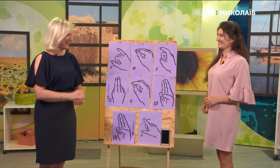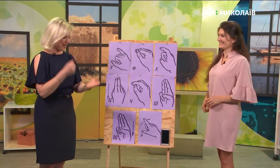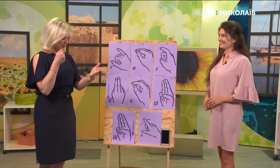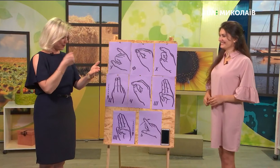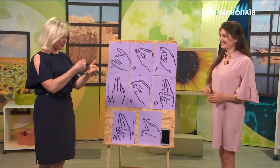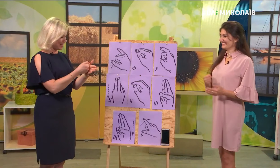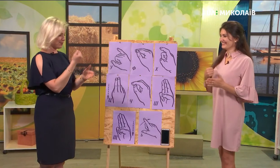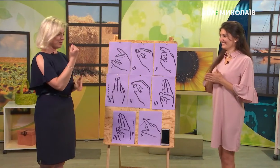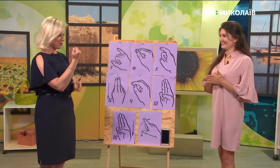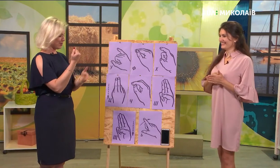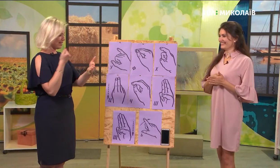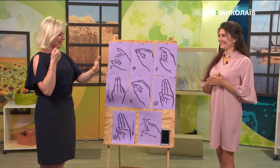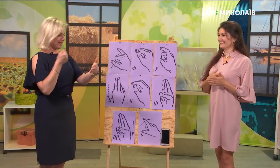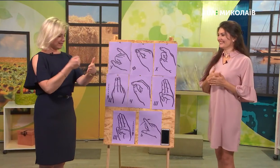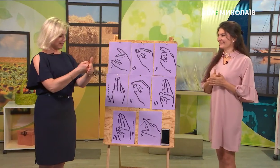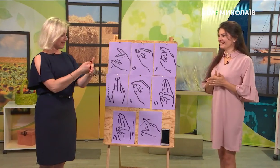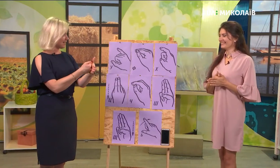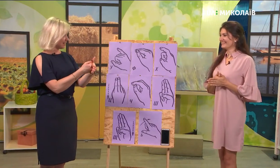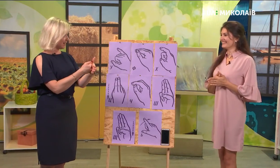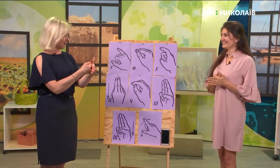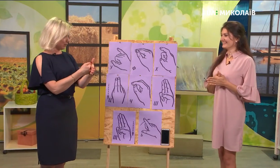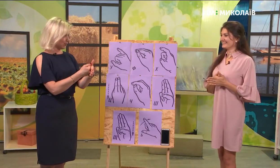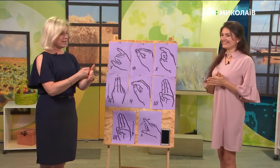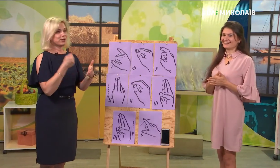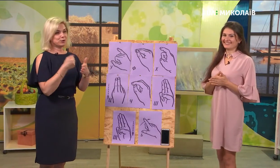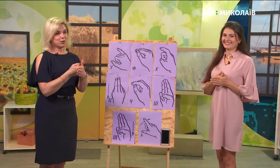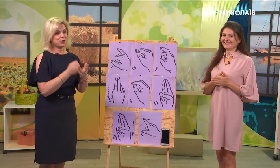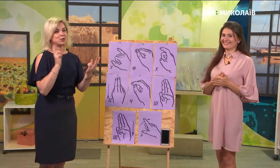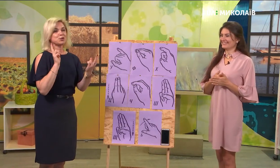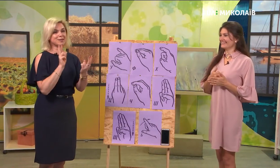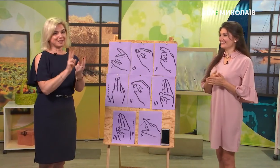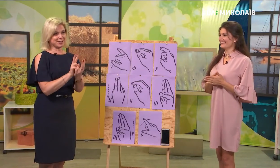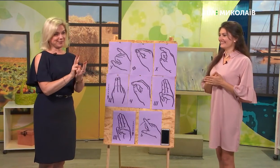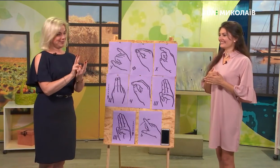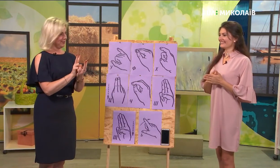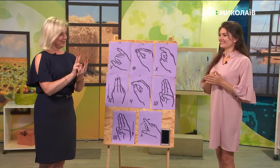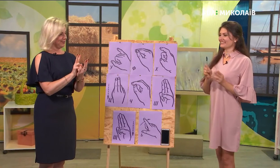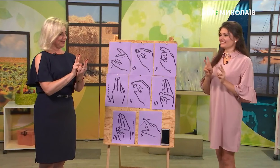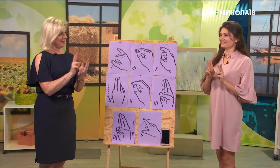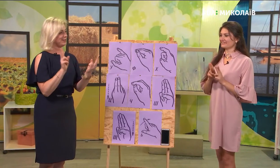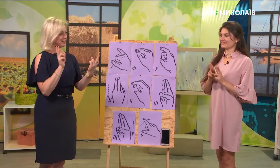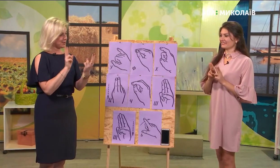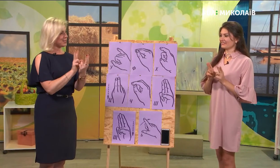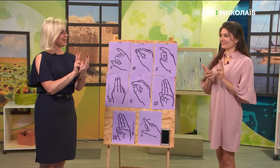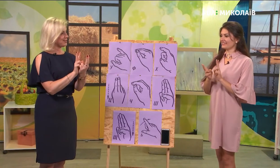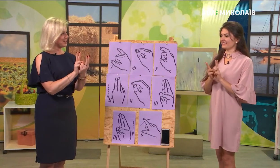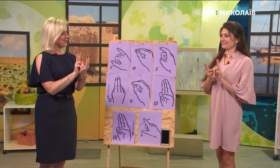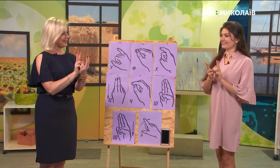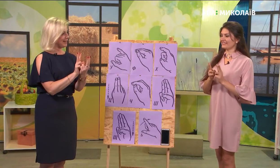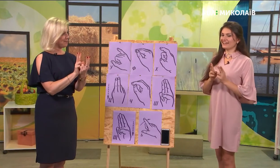раз. «До», кулачок, і натикається на ладонь «дозустрічі». І отак зустрічаються люди. Але не